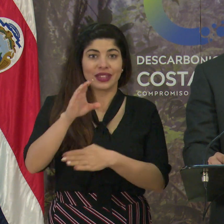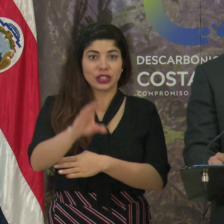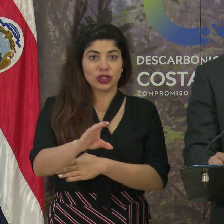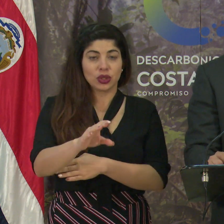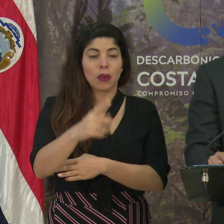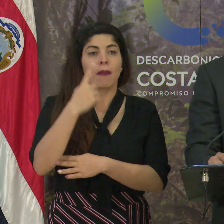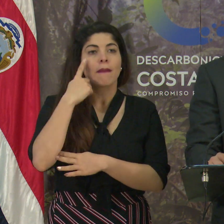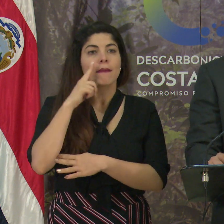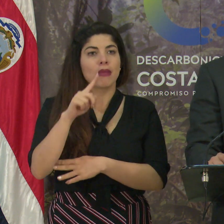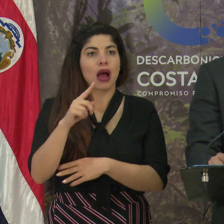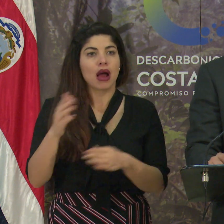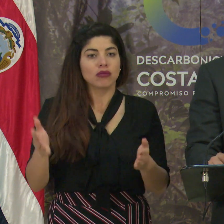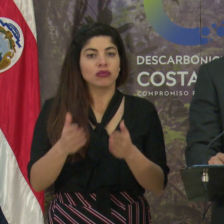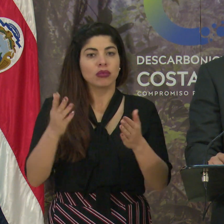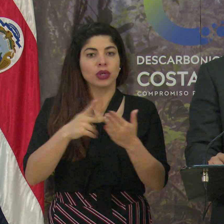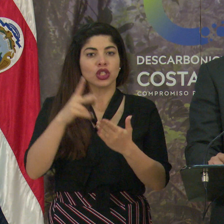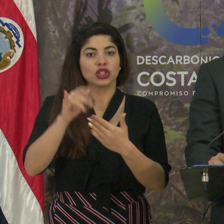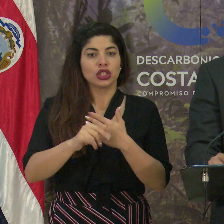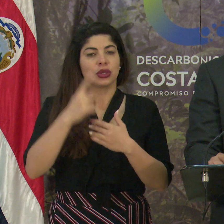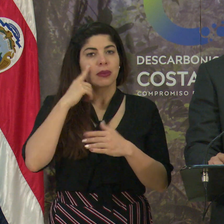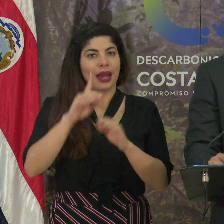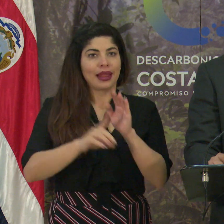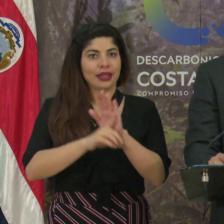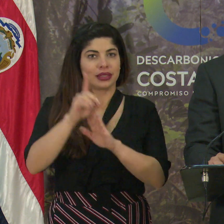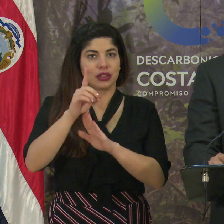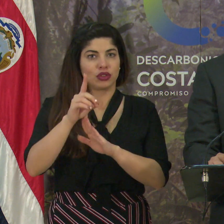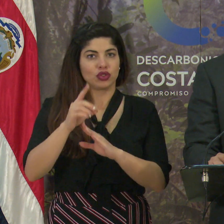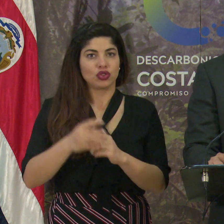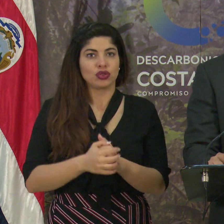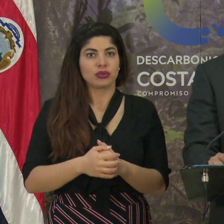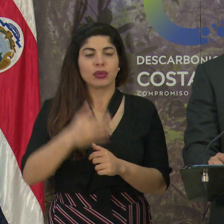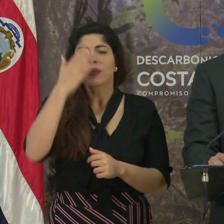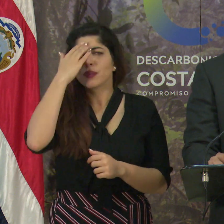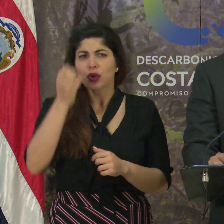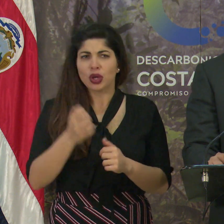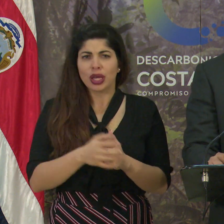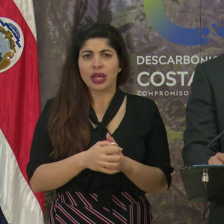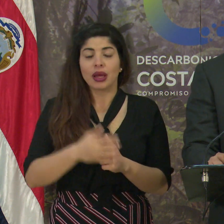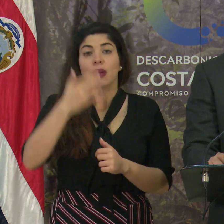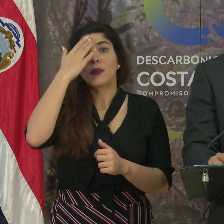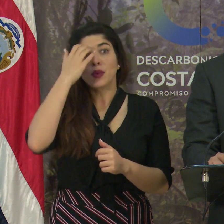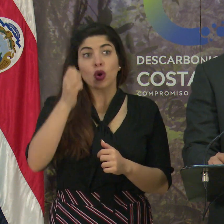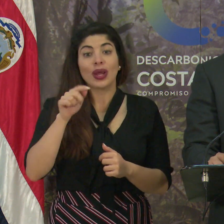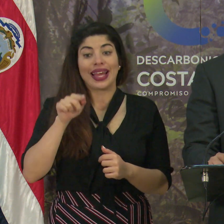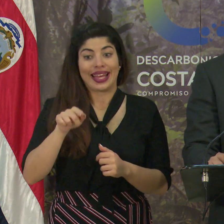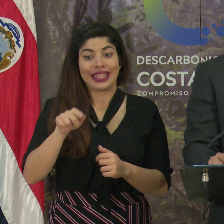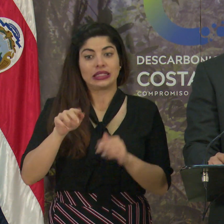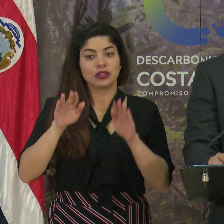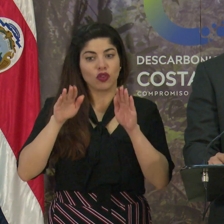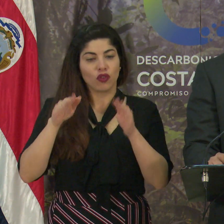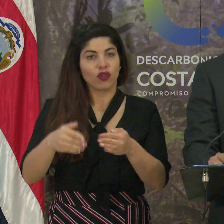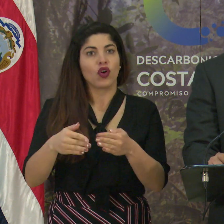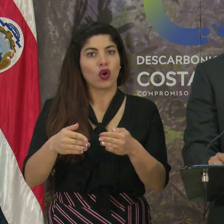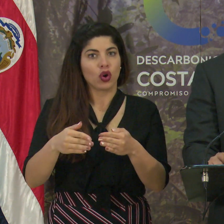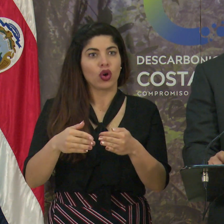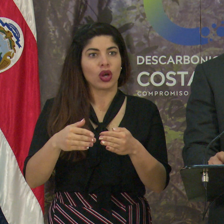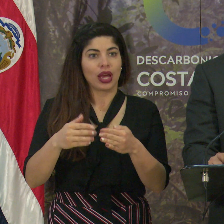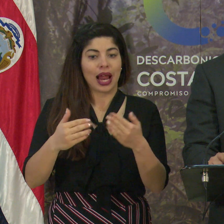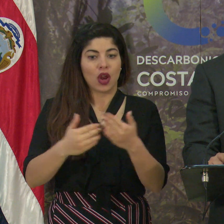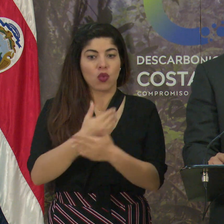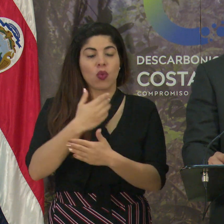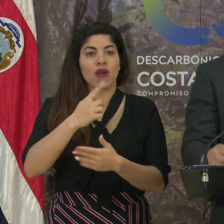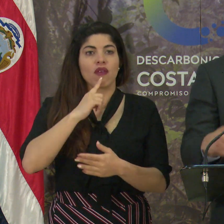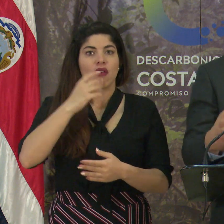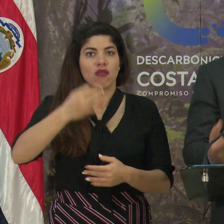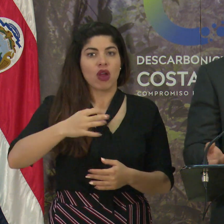para hacer proyectos de desarrollo. ¿Por qué? Porque ese es el enfoque que la nueva